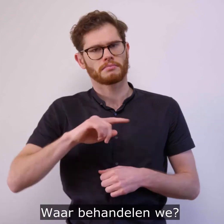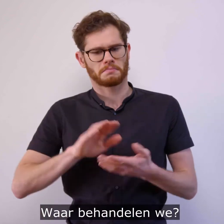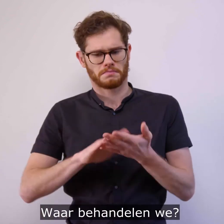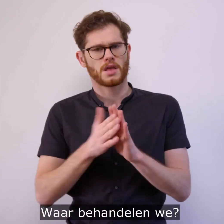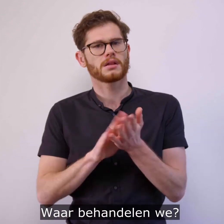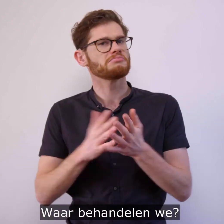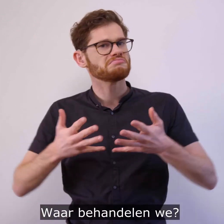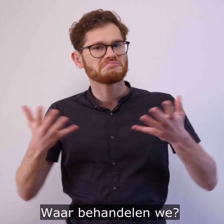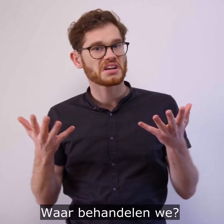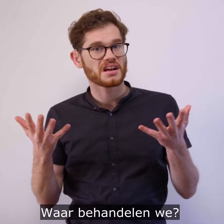Waar behandelen we?